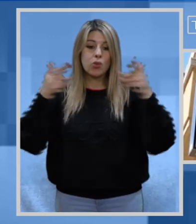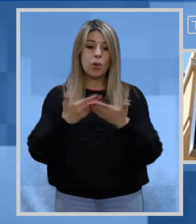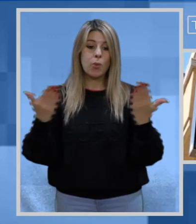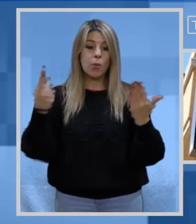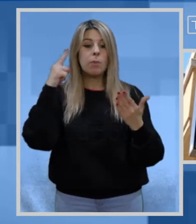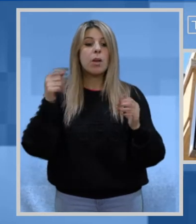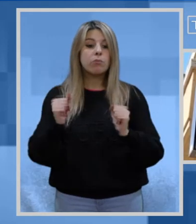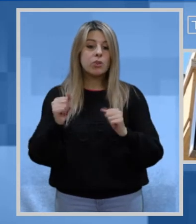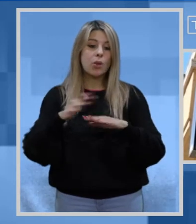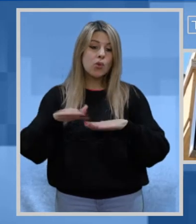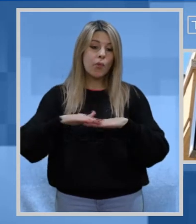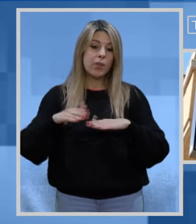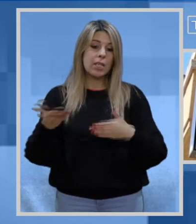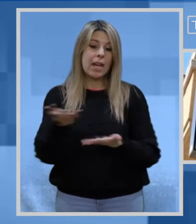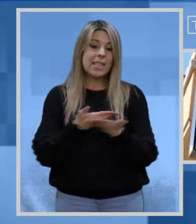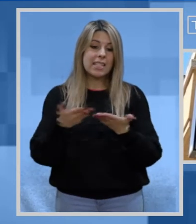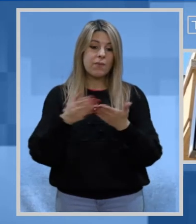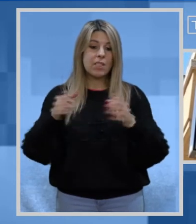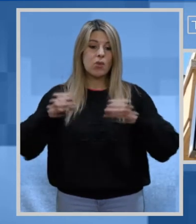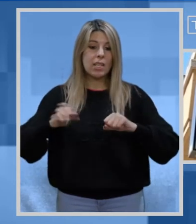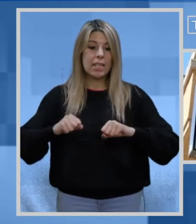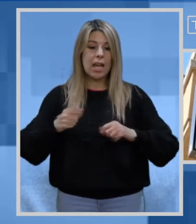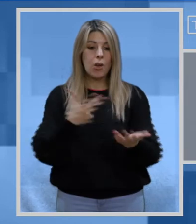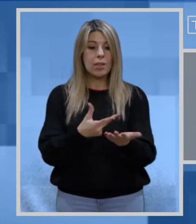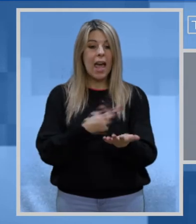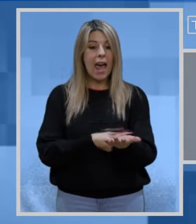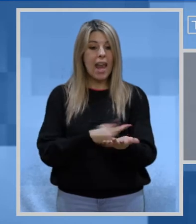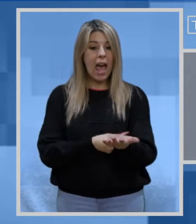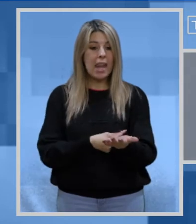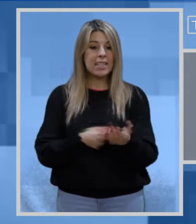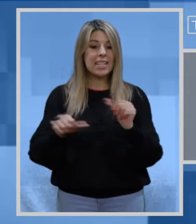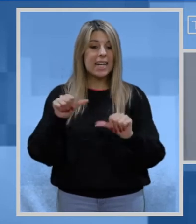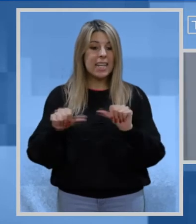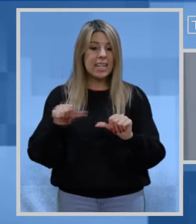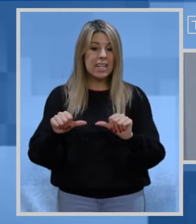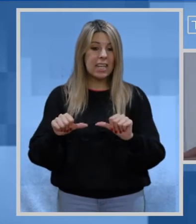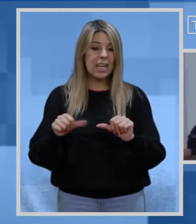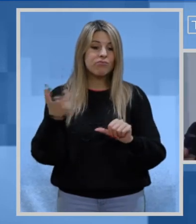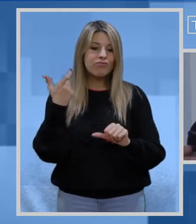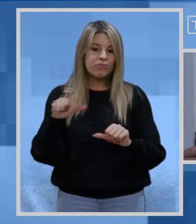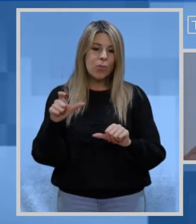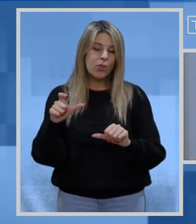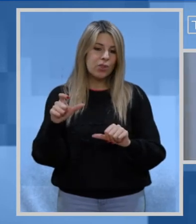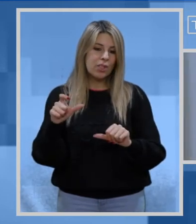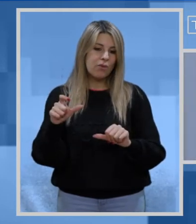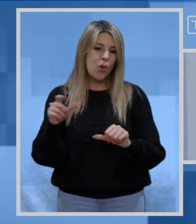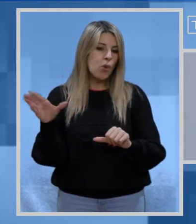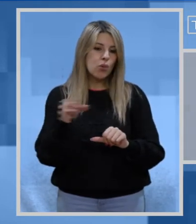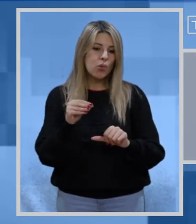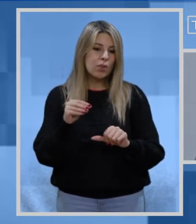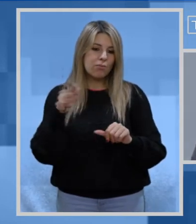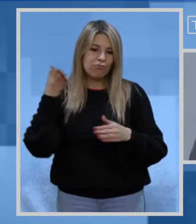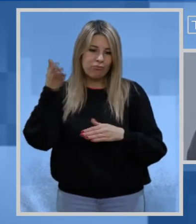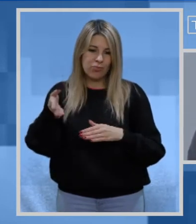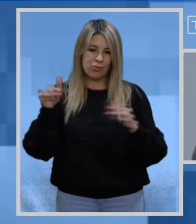dei laboratori delle strutture pubbliche per poter usufruire del servizio sanitario di analisi cliniche considerato che tutti si riverseranno